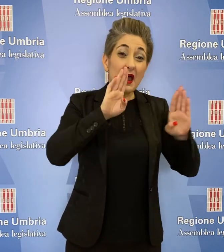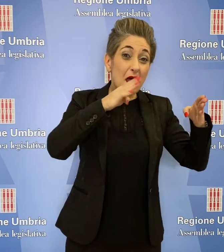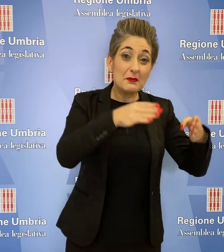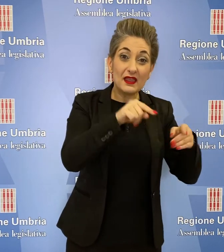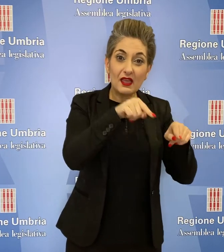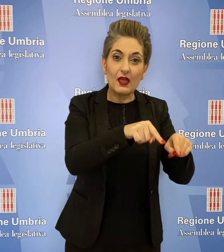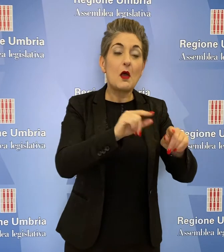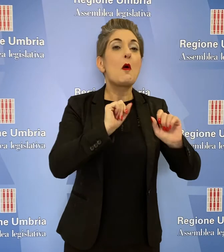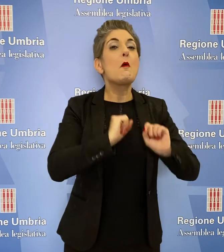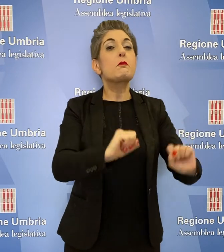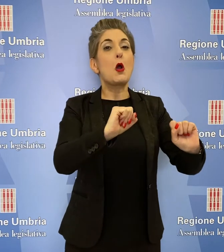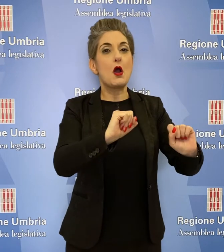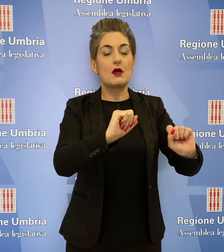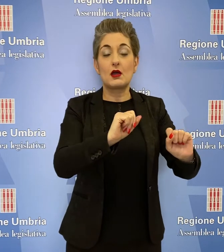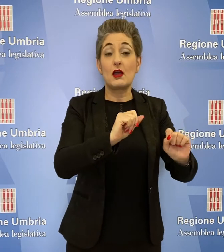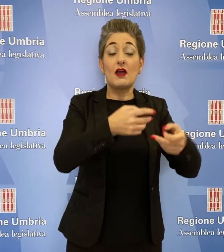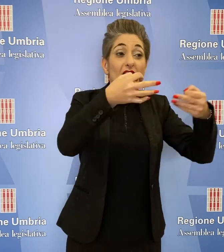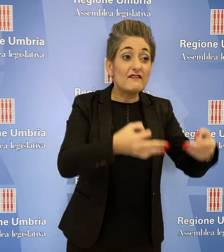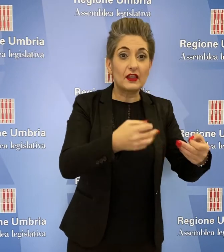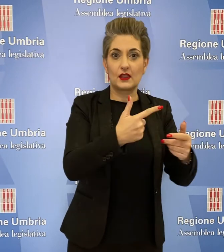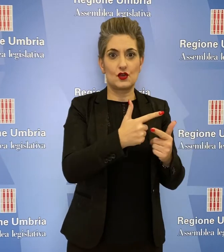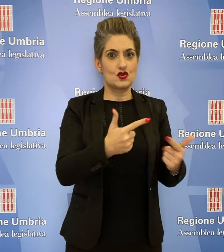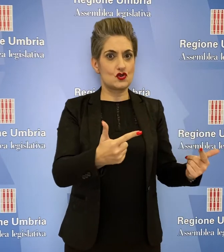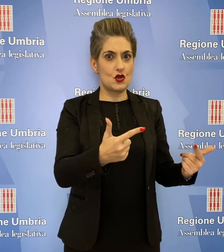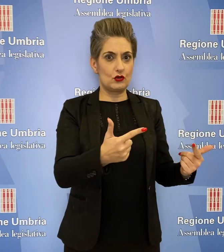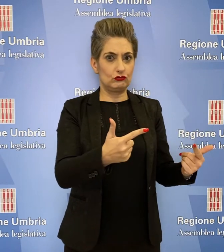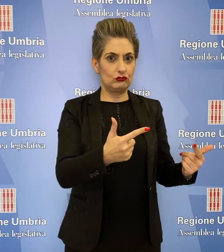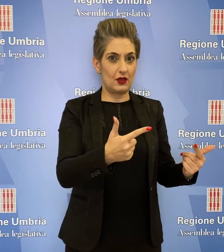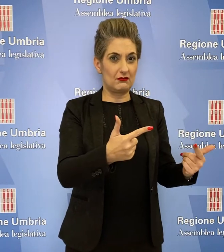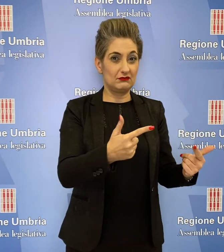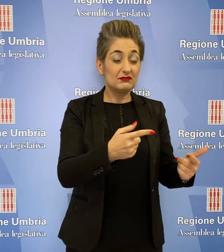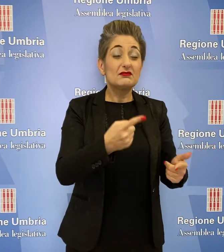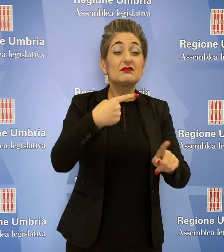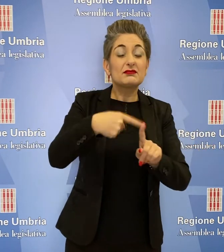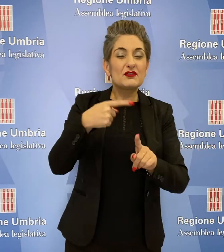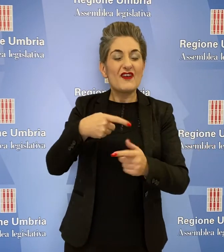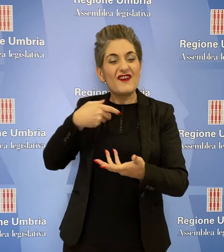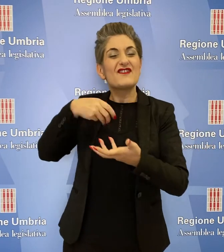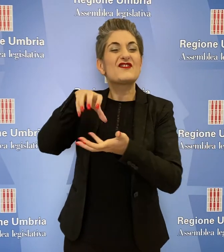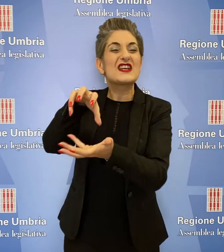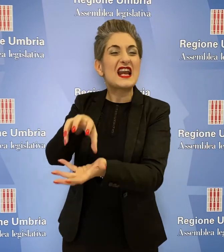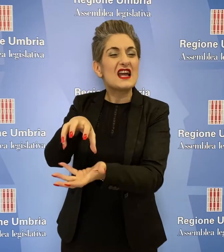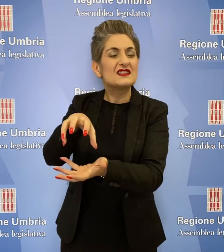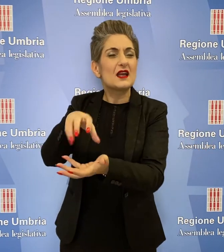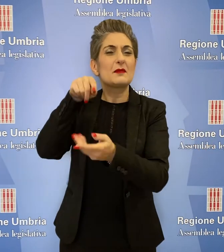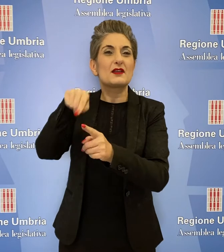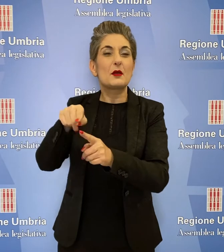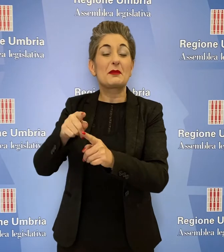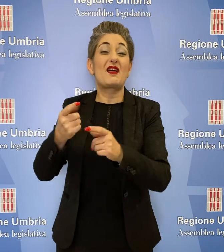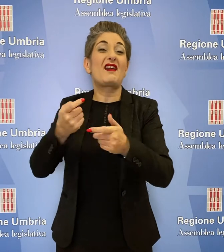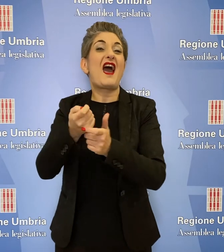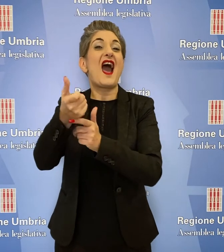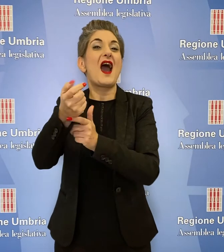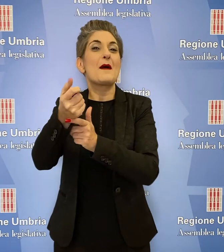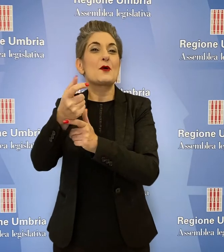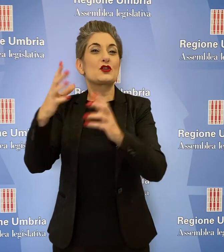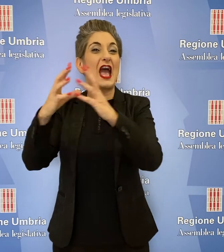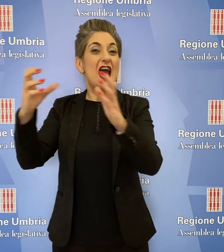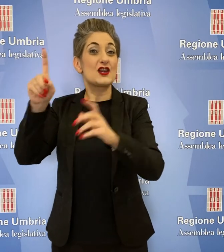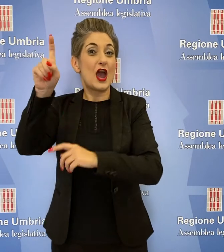sono potenziali e non effettive. I finanziamenti previsti per il capodanno alle acciaierie, che non